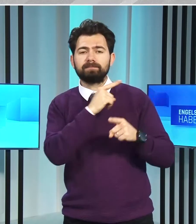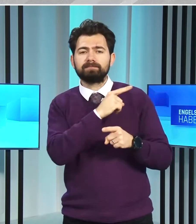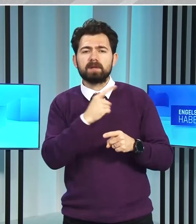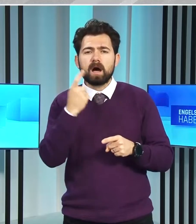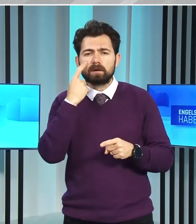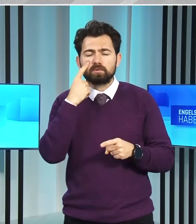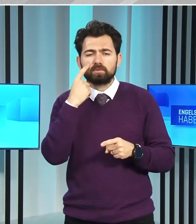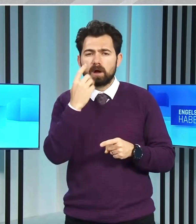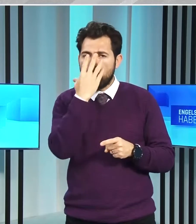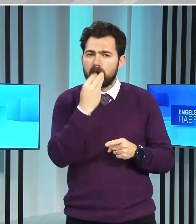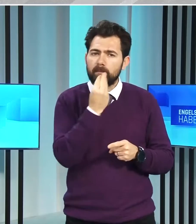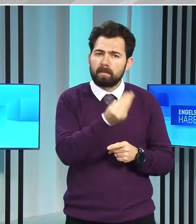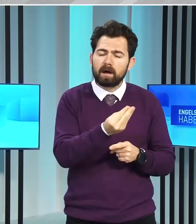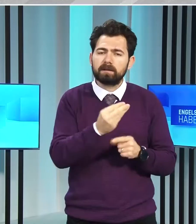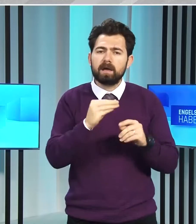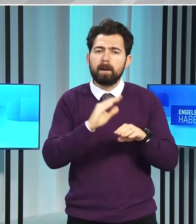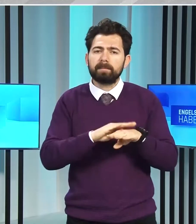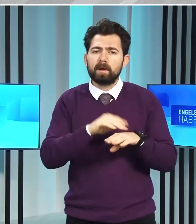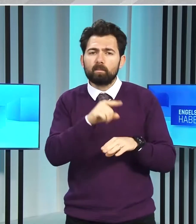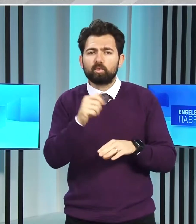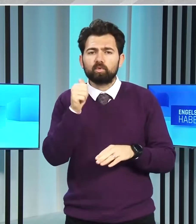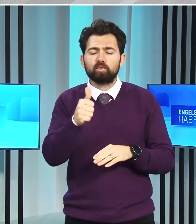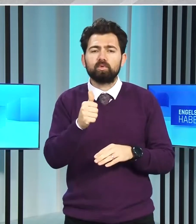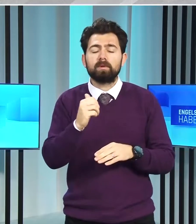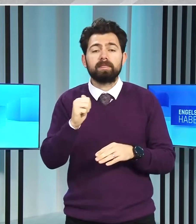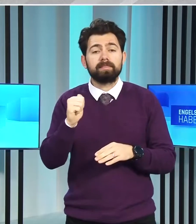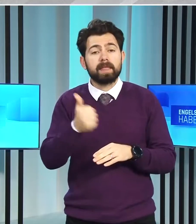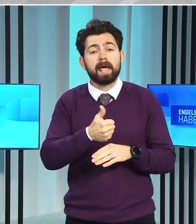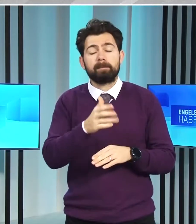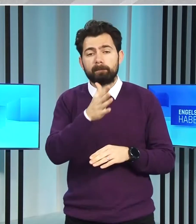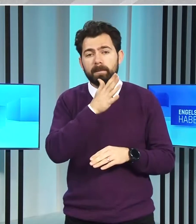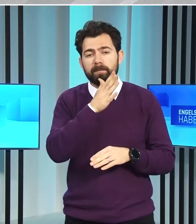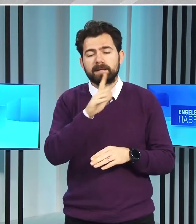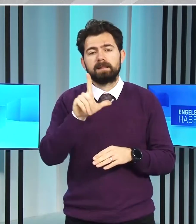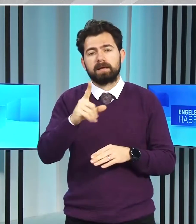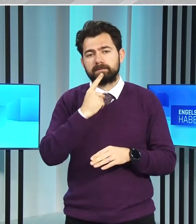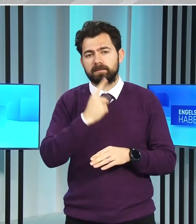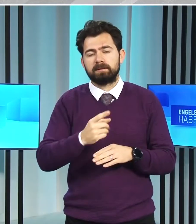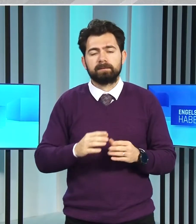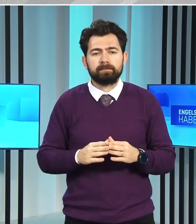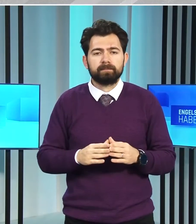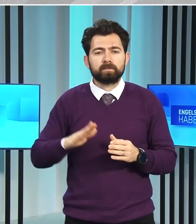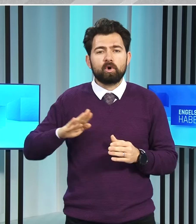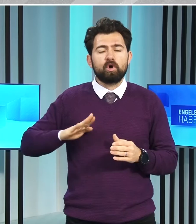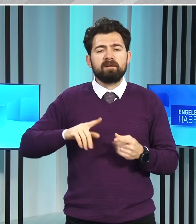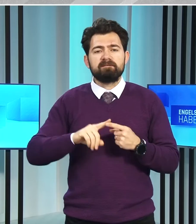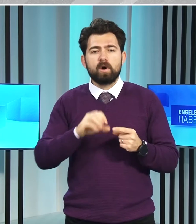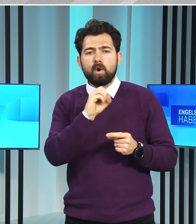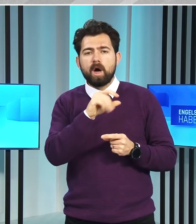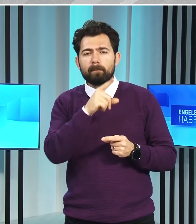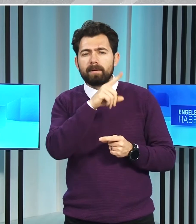Atatürk'ün armağan ettiği bugünün kıymetinin bilinmesini istedi. Öğrenci ve